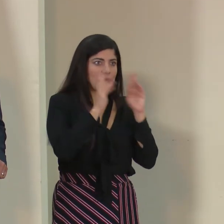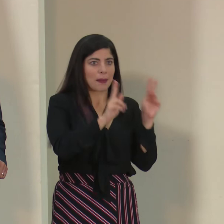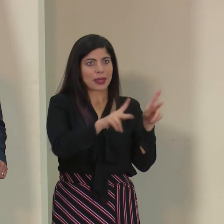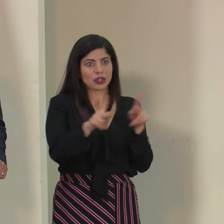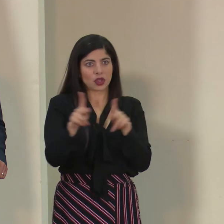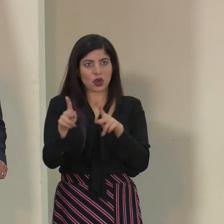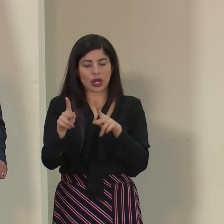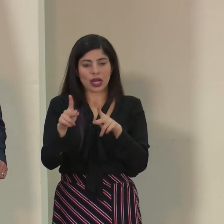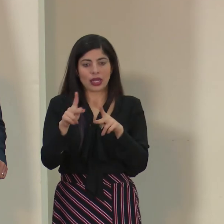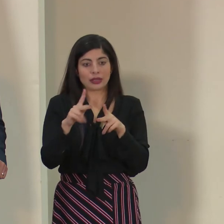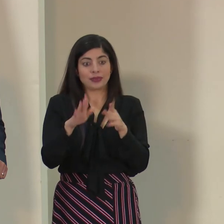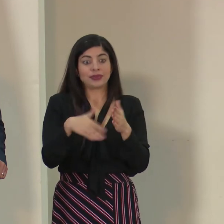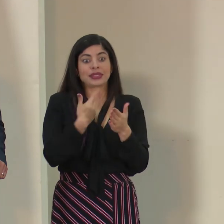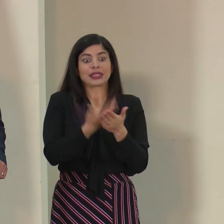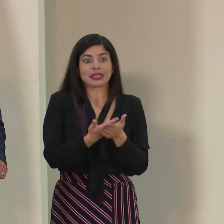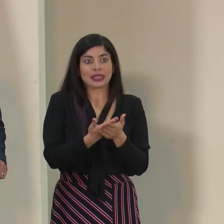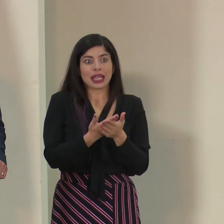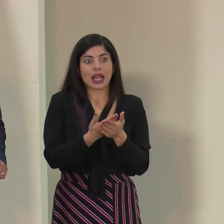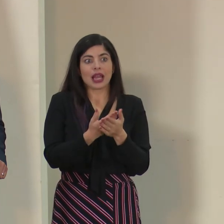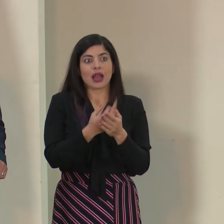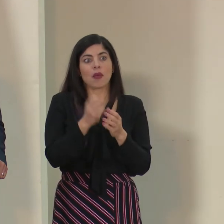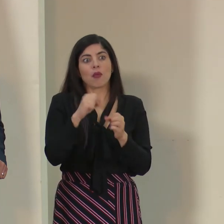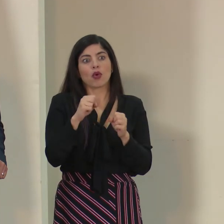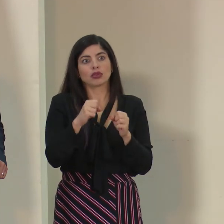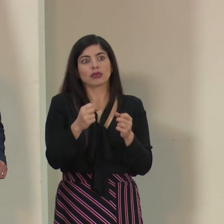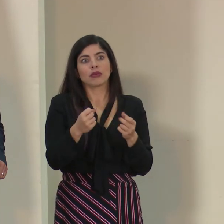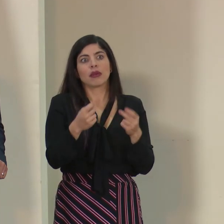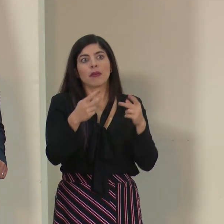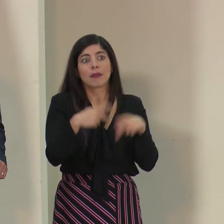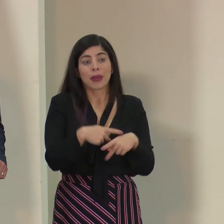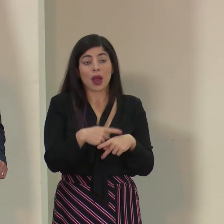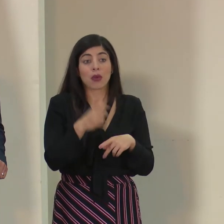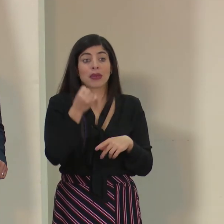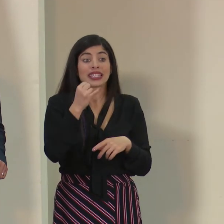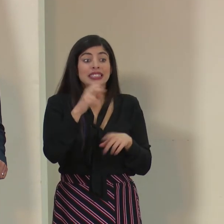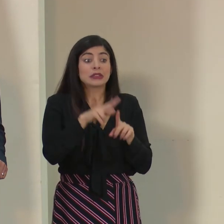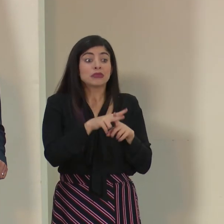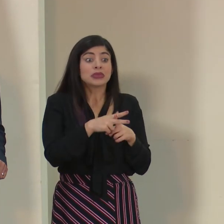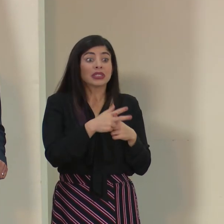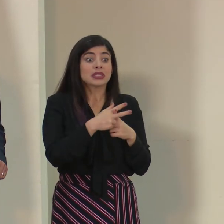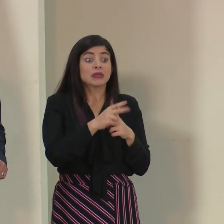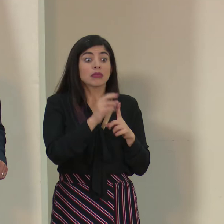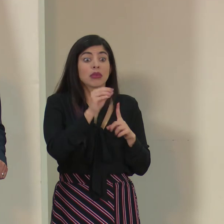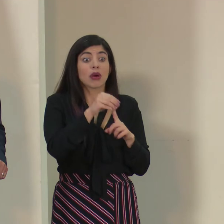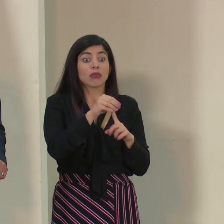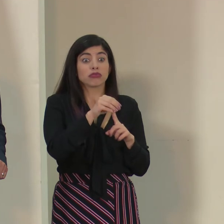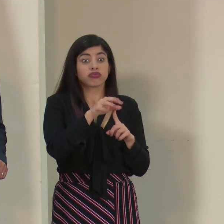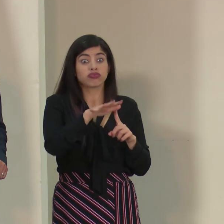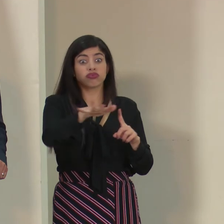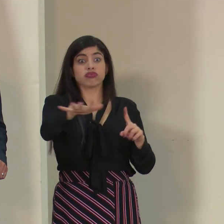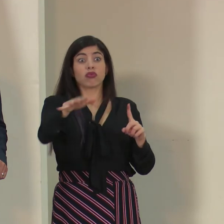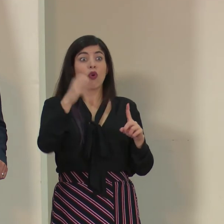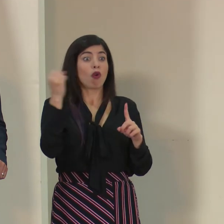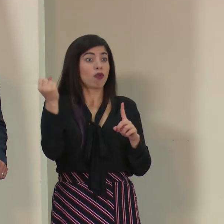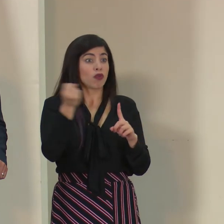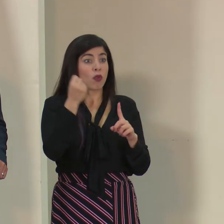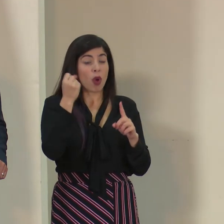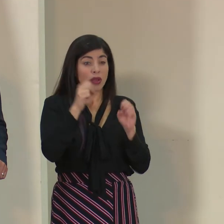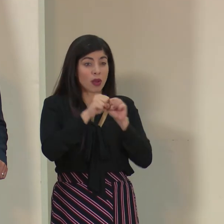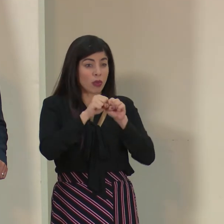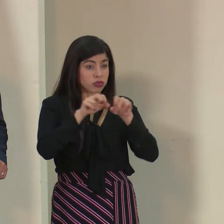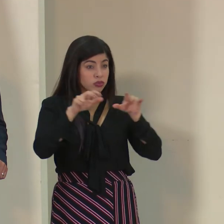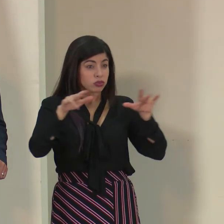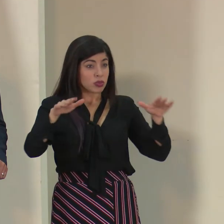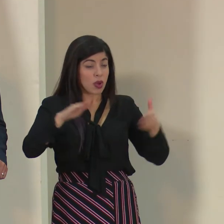que lleguen a progresar a un cuadro más grave. Pero si la curva esta inicial es muy exponencial, con un aumento muy